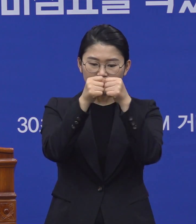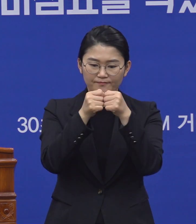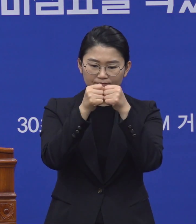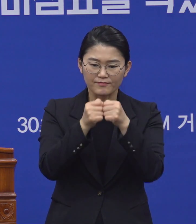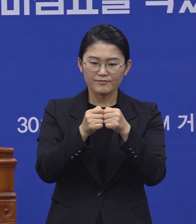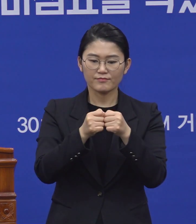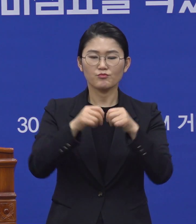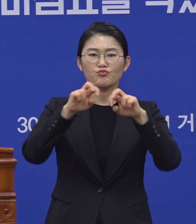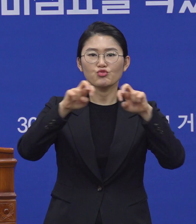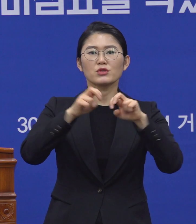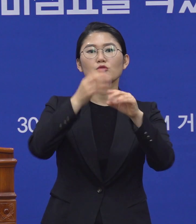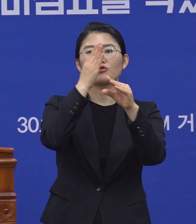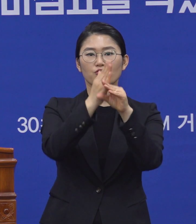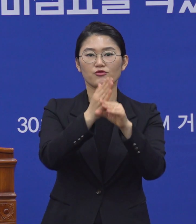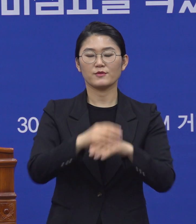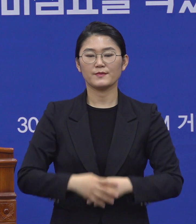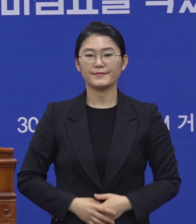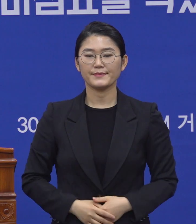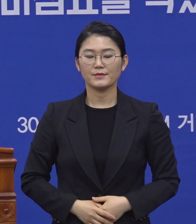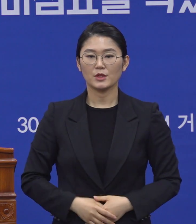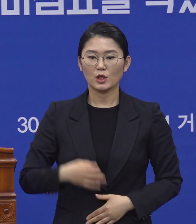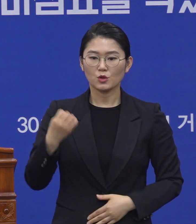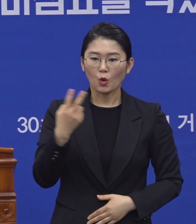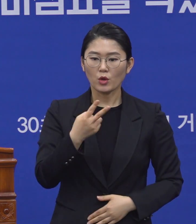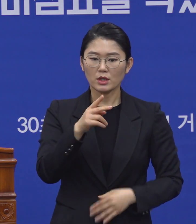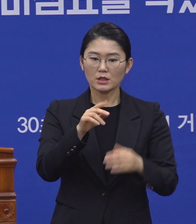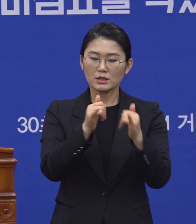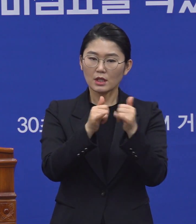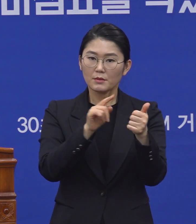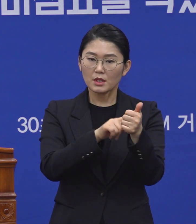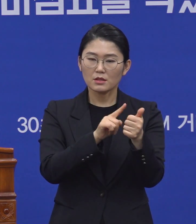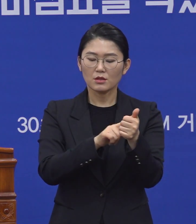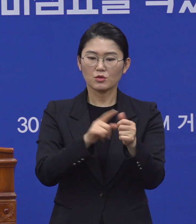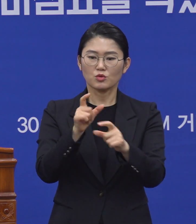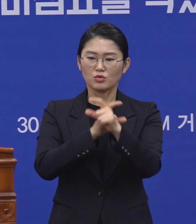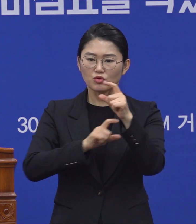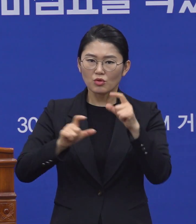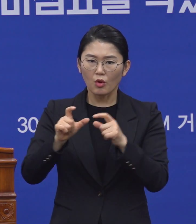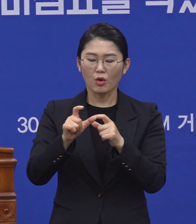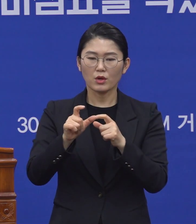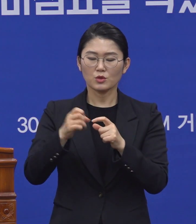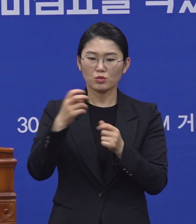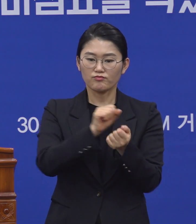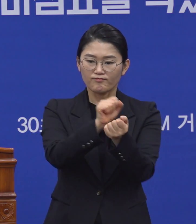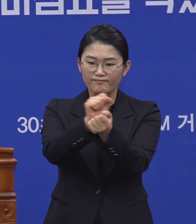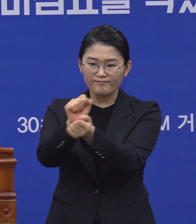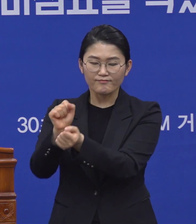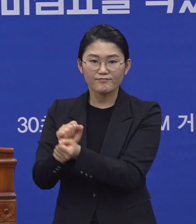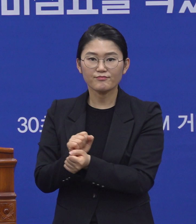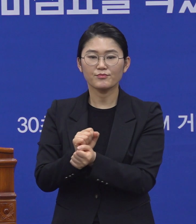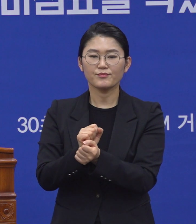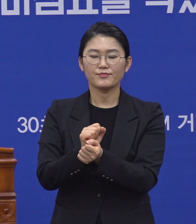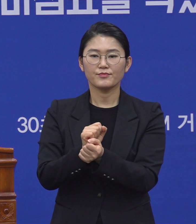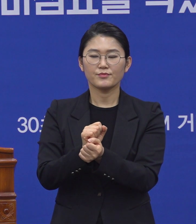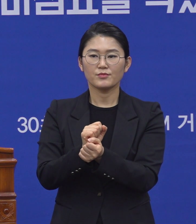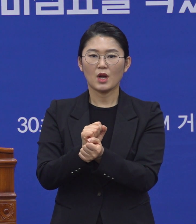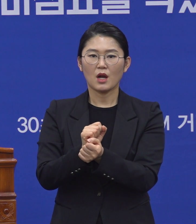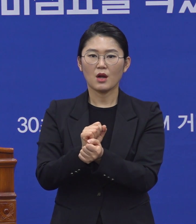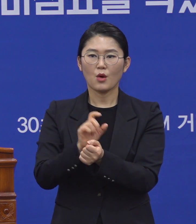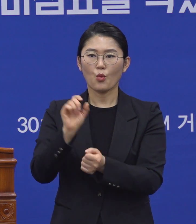분석을 하고 있습니다. 그리고 그런 분들이 또 추가로 지역사회나 주변에 감염을